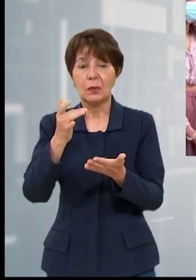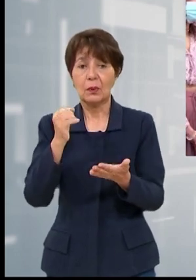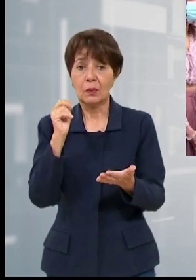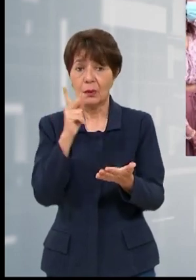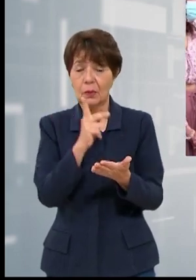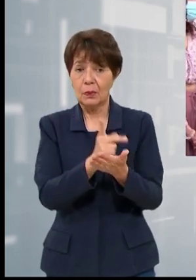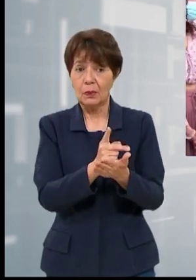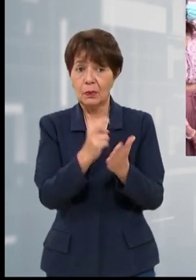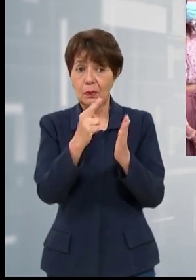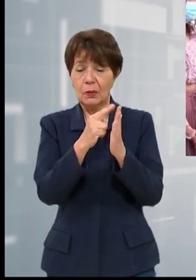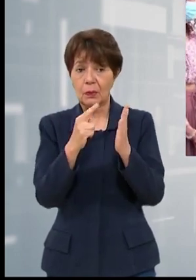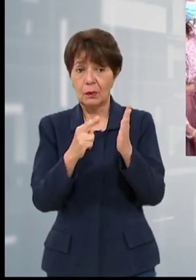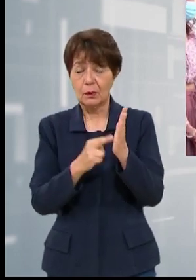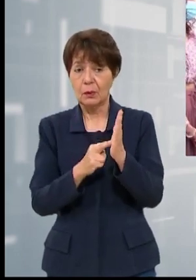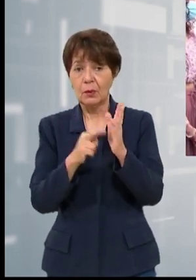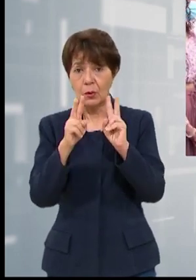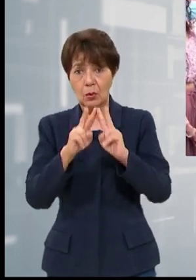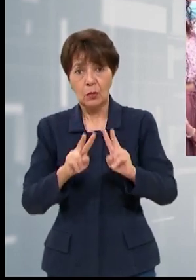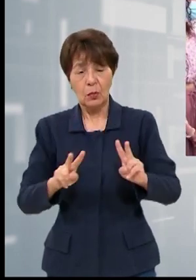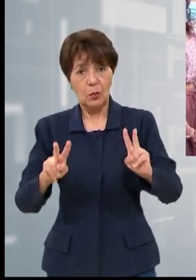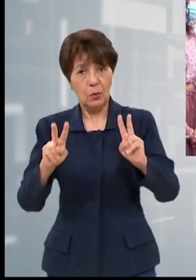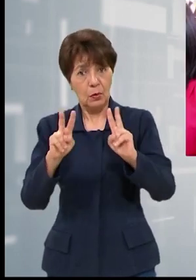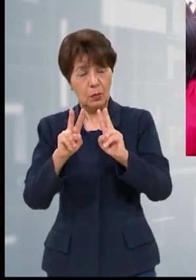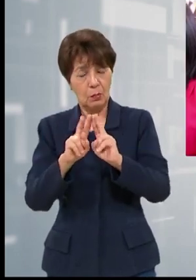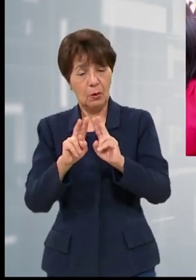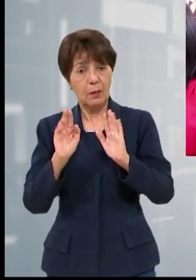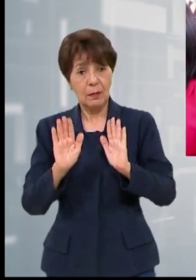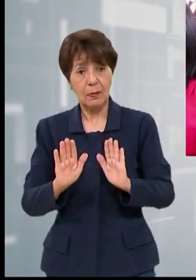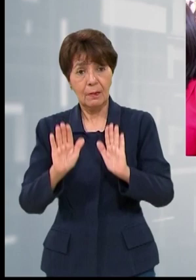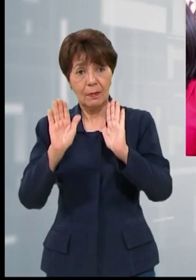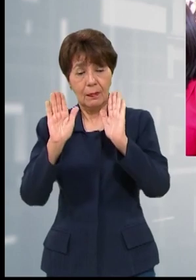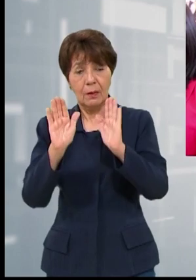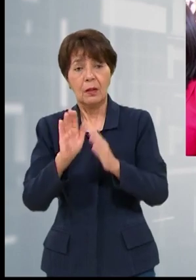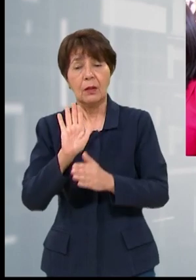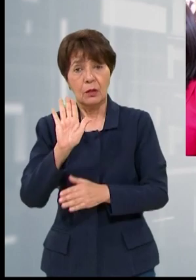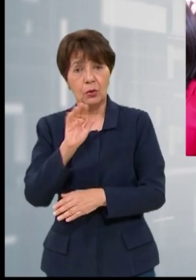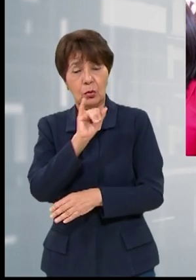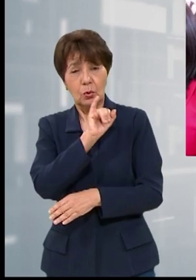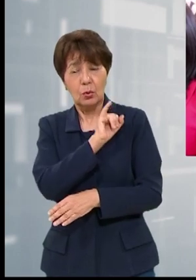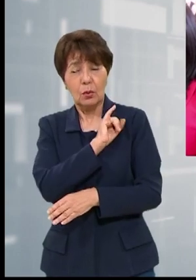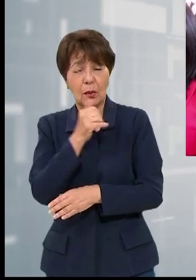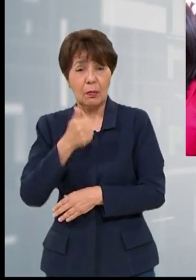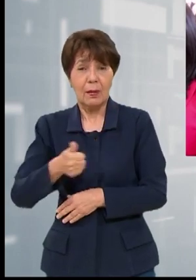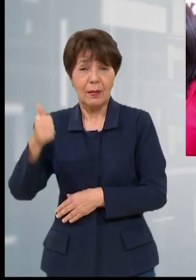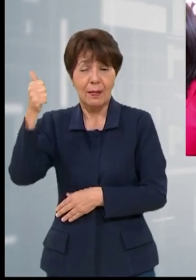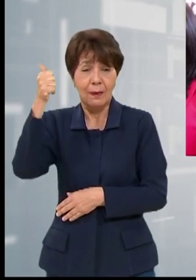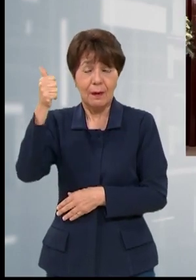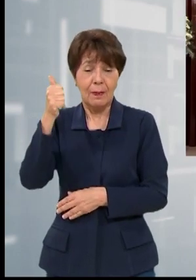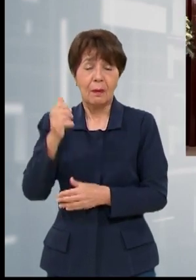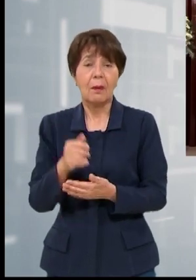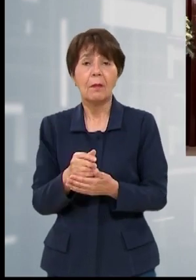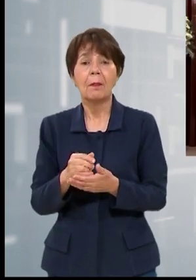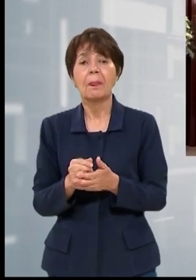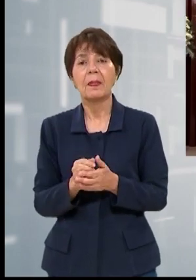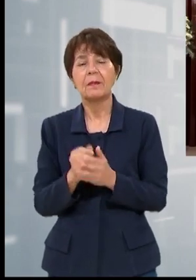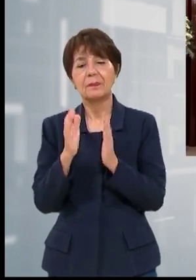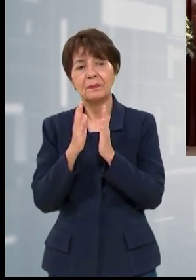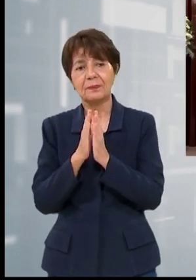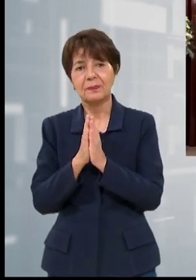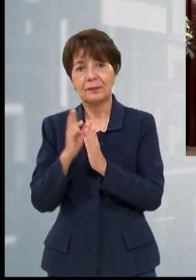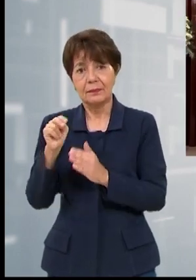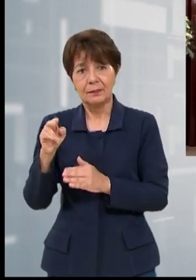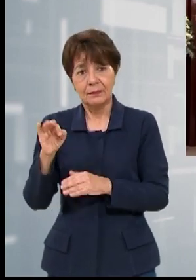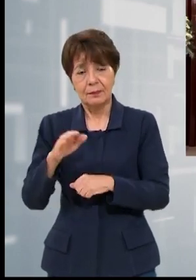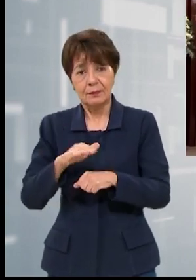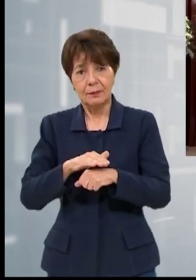decretos de virtudes heroicas de su fundadora, la Madre Margarita de Omira Crispi, en su camino a los altares. Desde su llamo medio, si nos